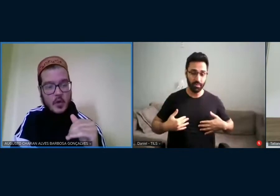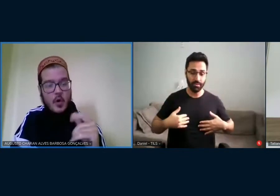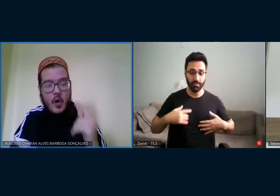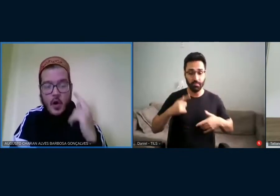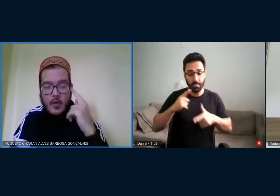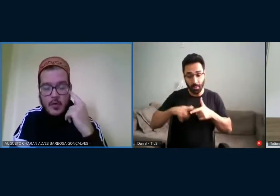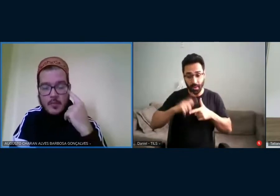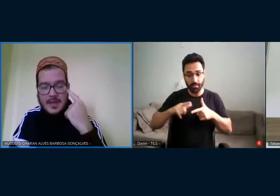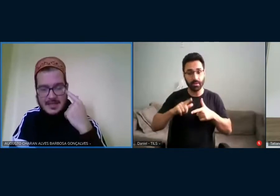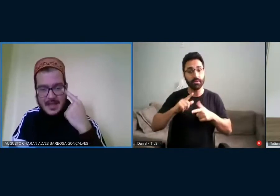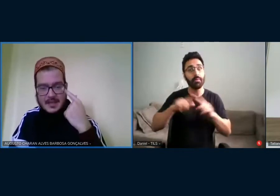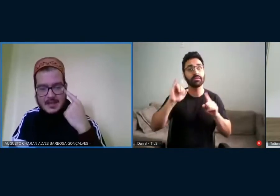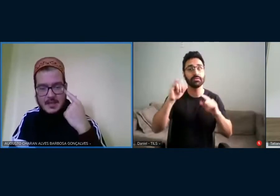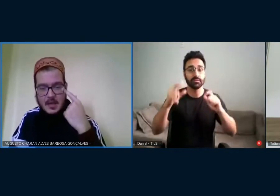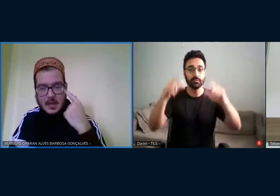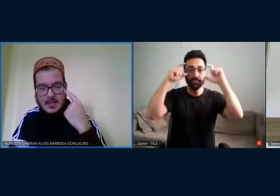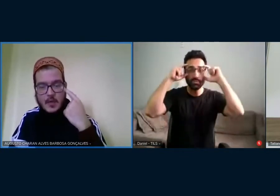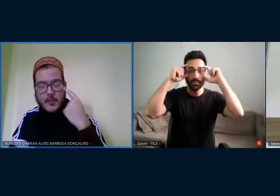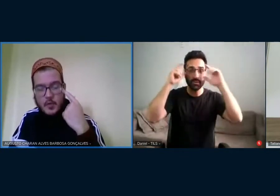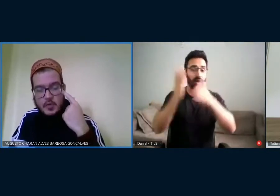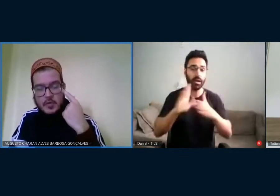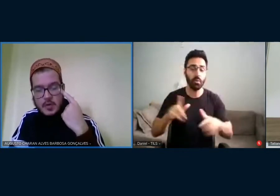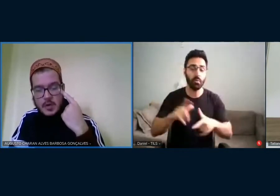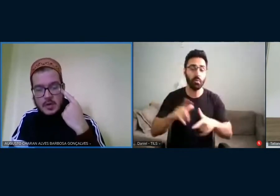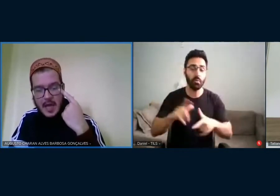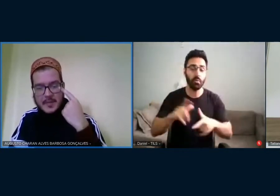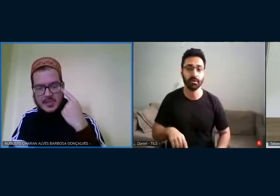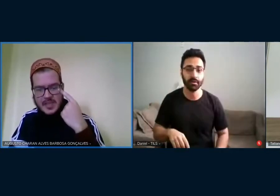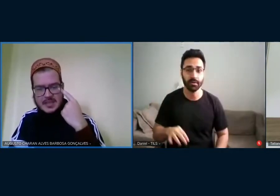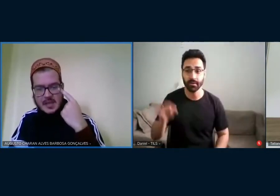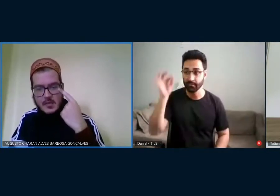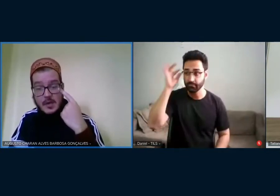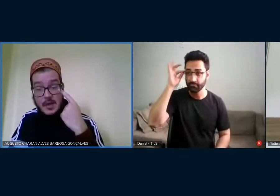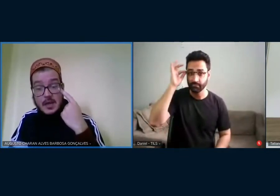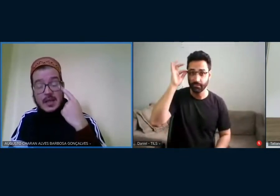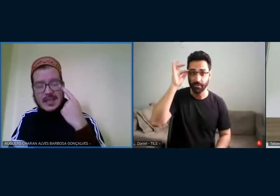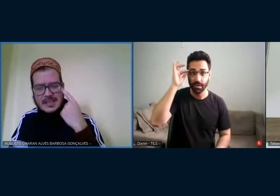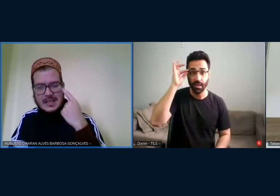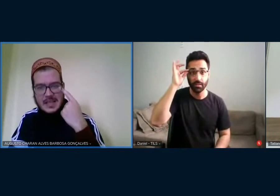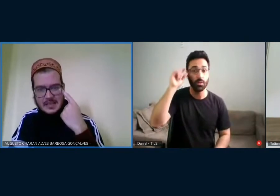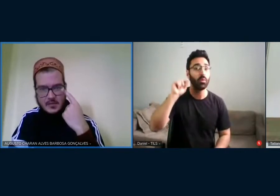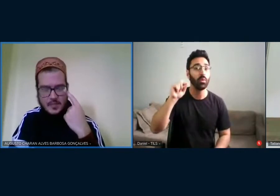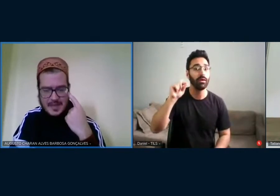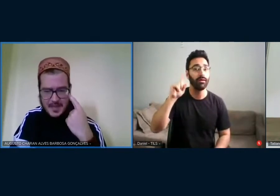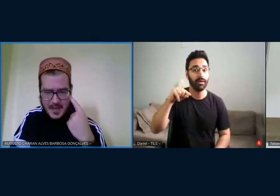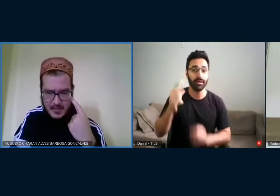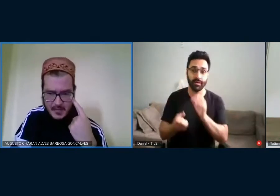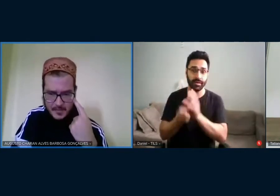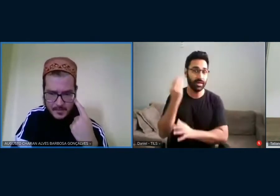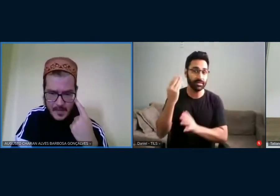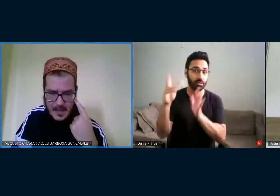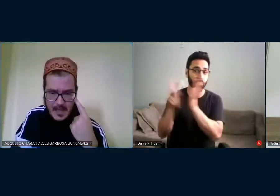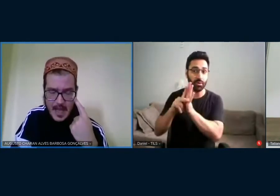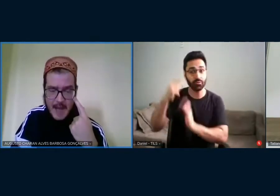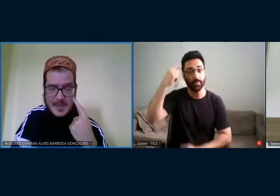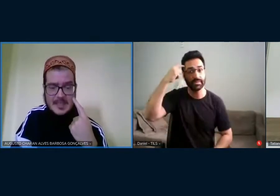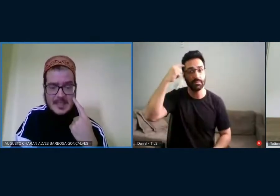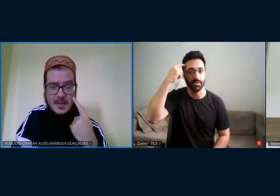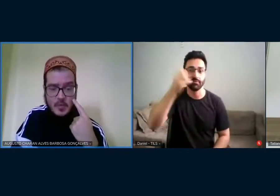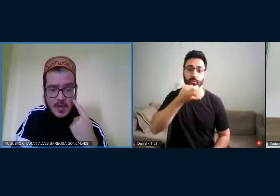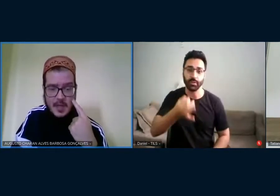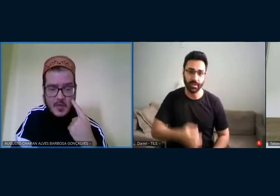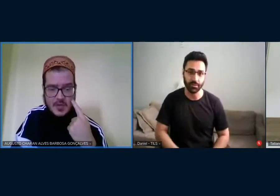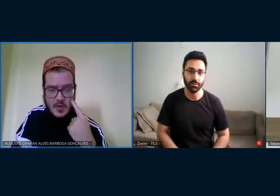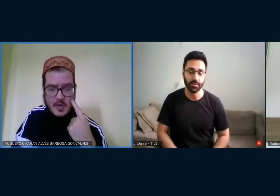momento que eu coloco minhas lentes, que são fruto da imaginação e cristalização do pensamento. A